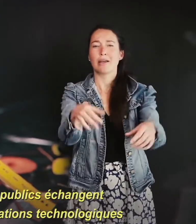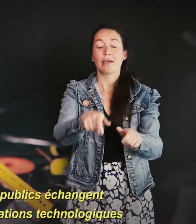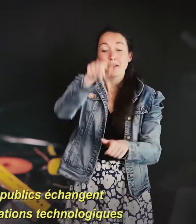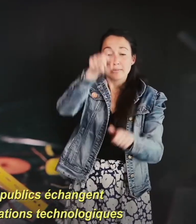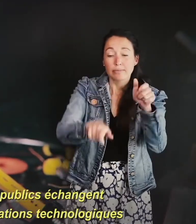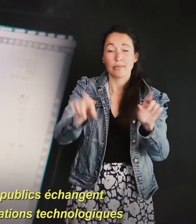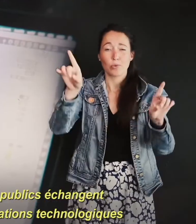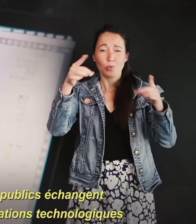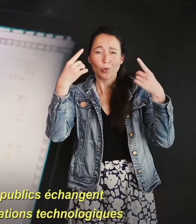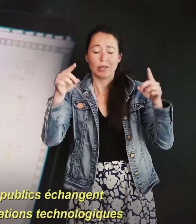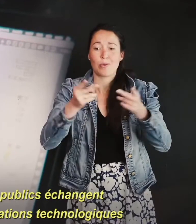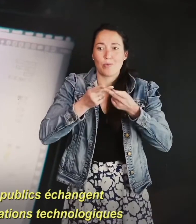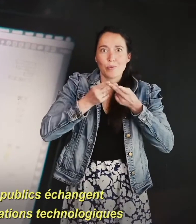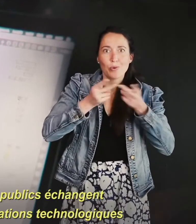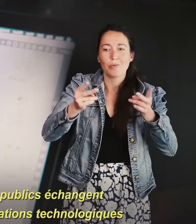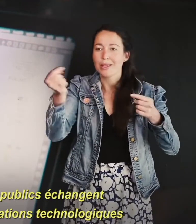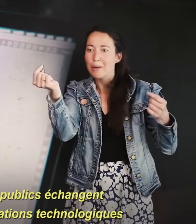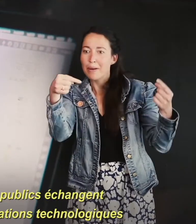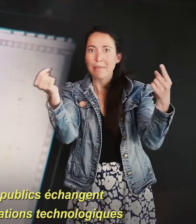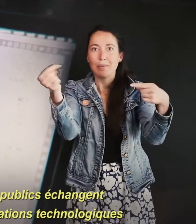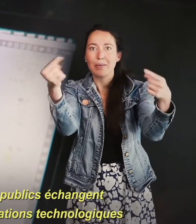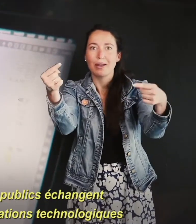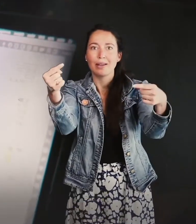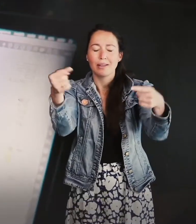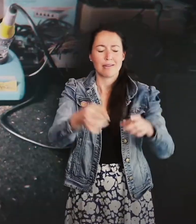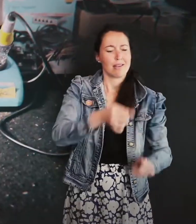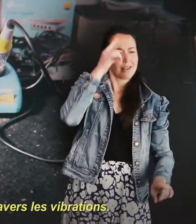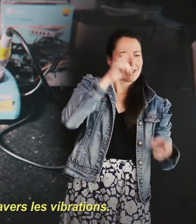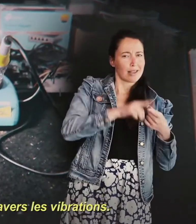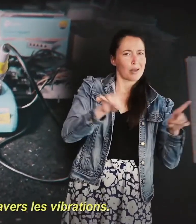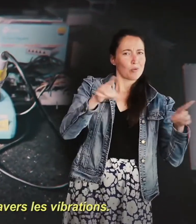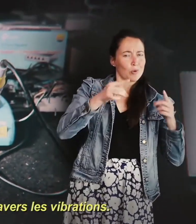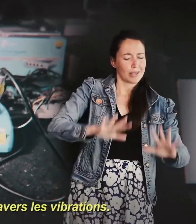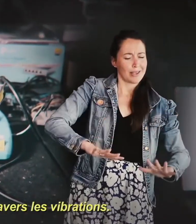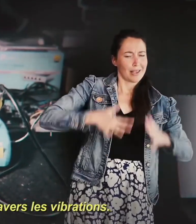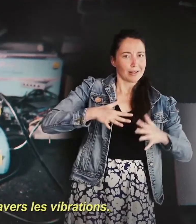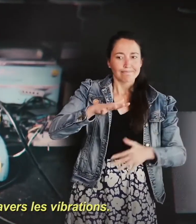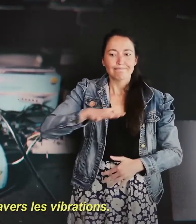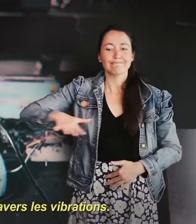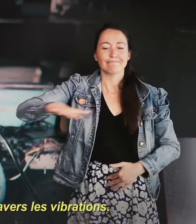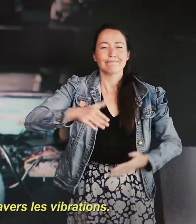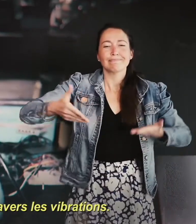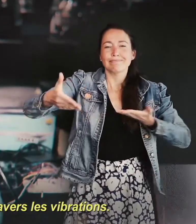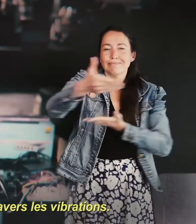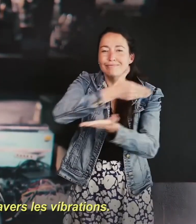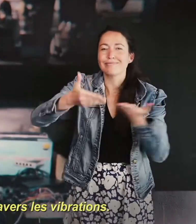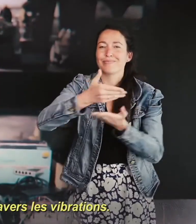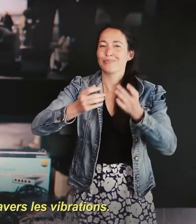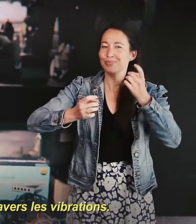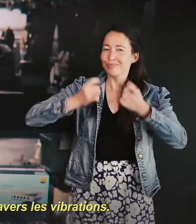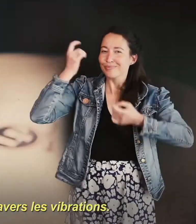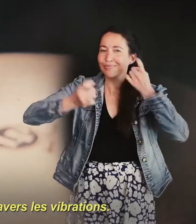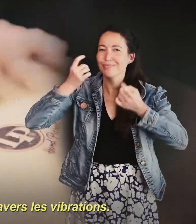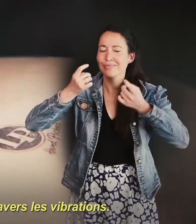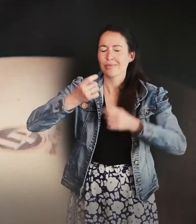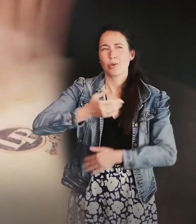musiciens et publics échangent et réfléchissent à la conception d'innovations technologiques pour mieux percevoir la musique à travers